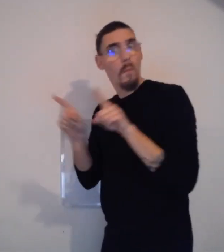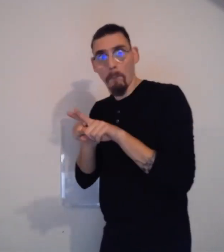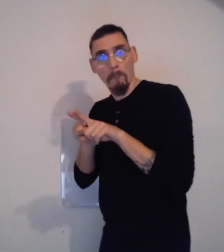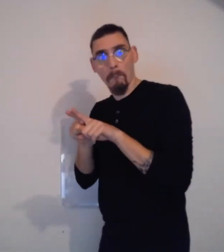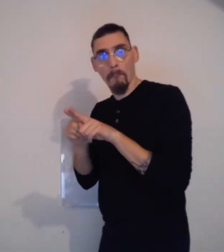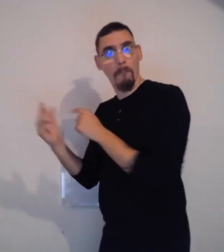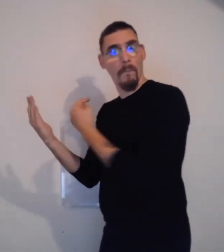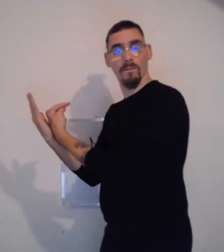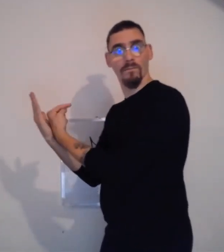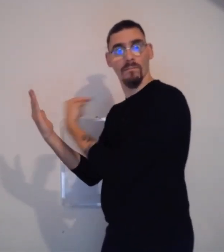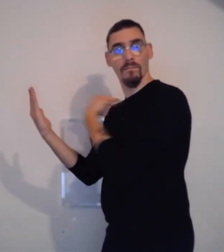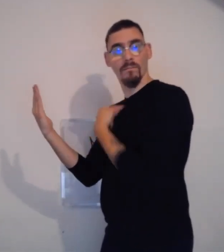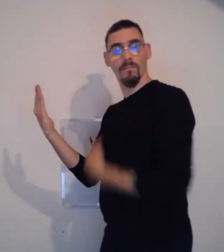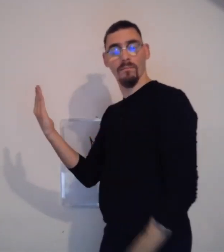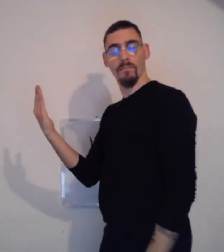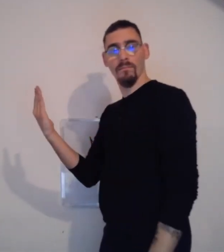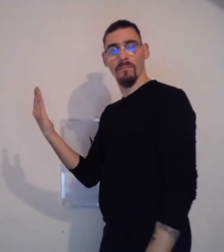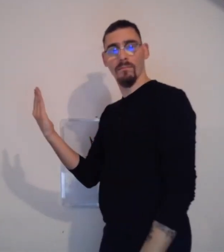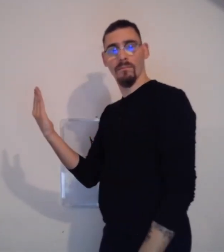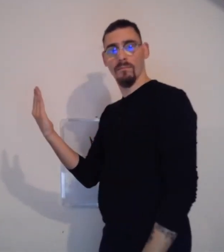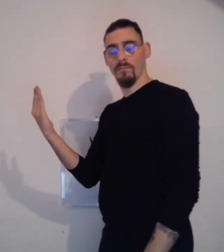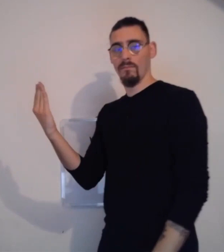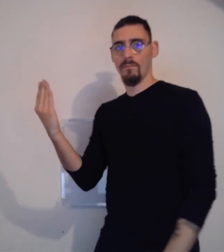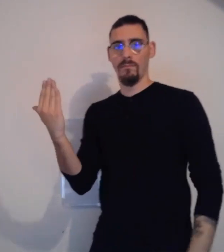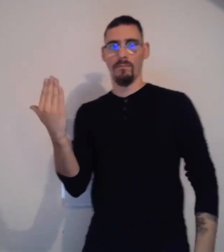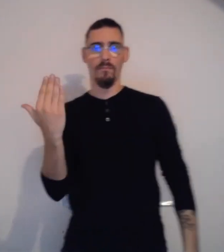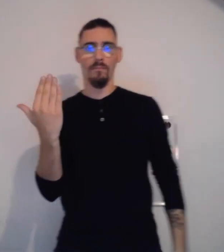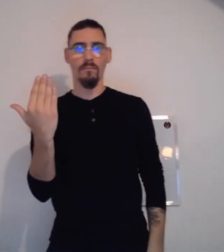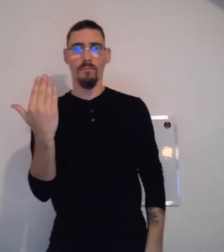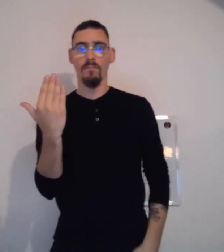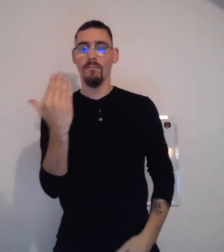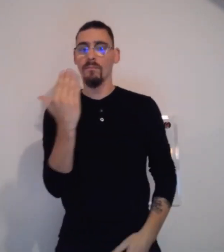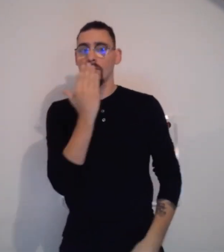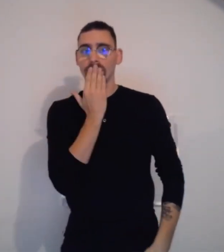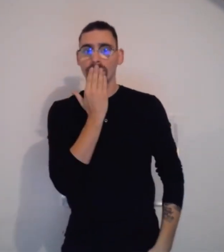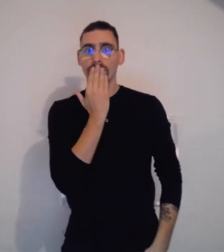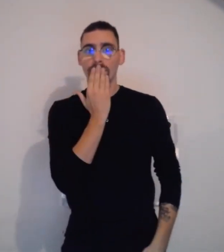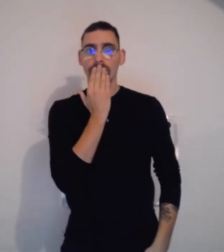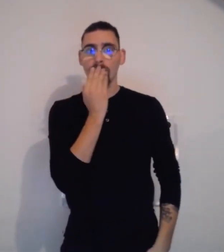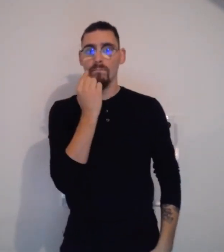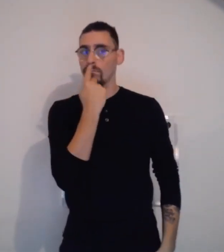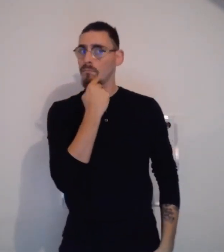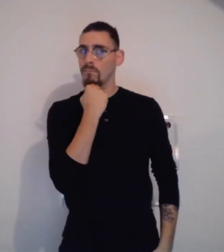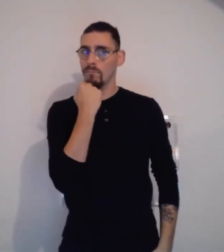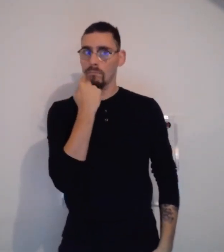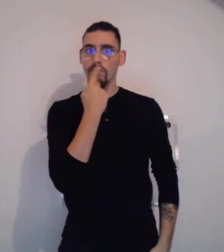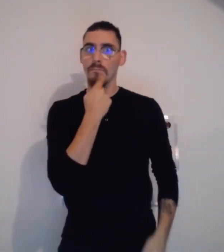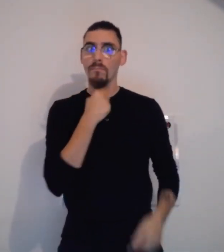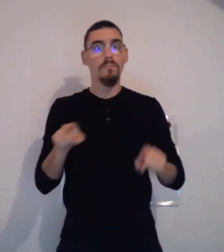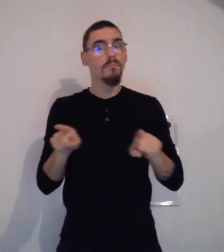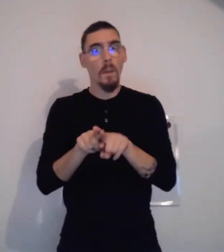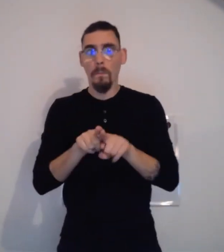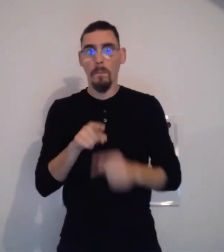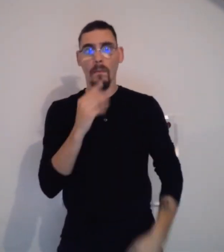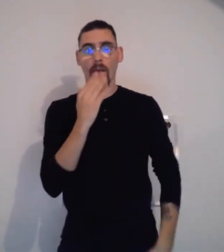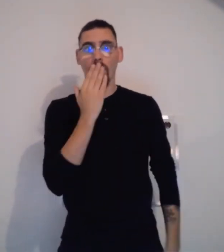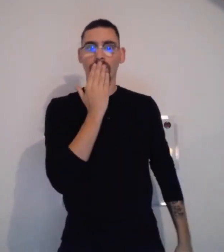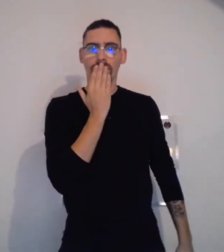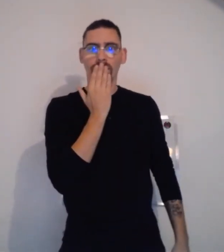La paume vers nous, comme pour « bonjour ». C'est tout pareil. Vous voyez ? On place aussi au niveau de la bouche.